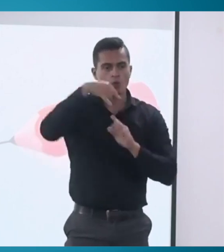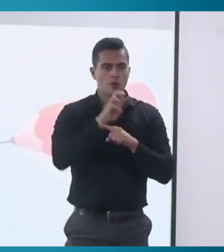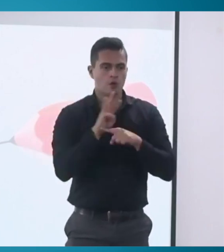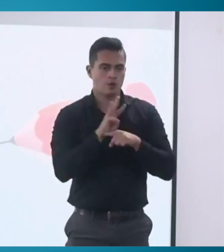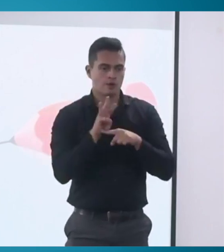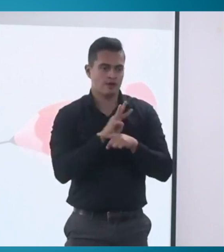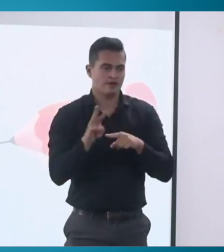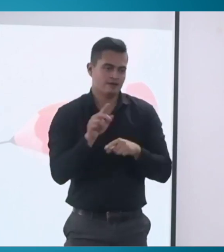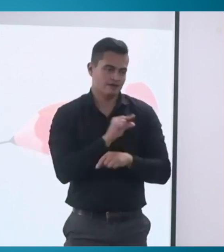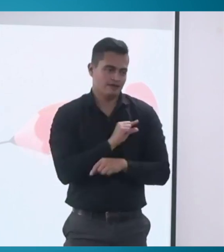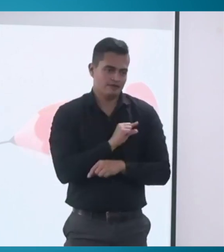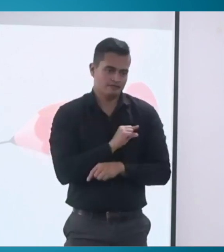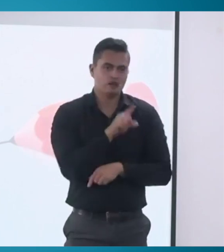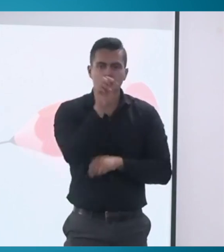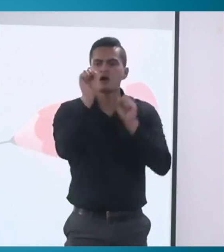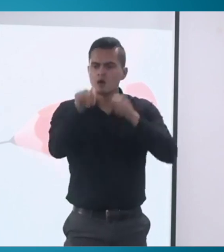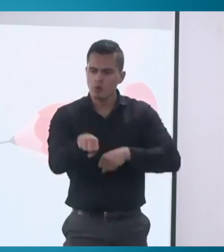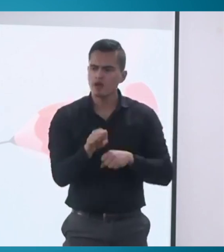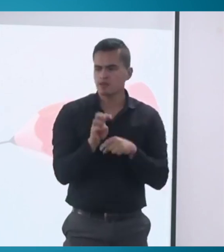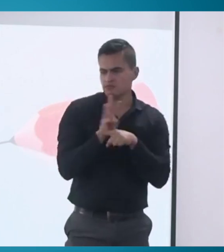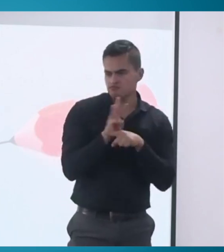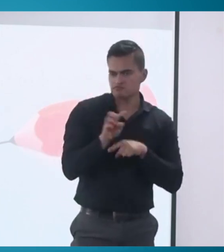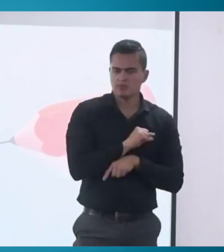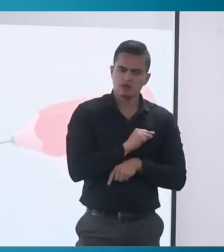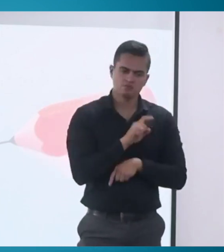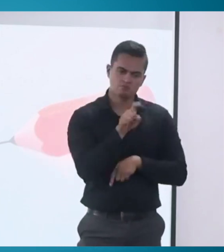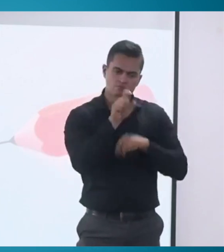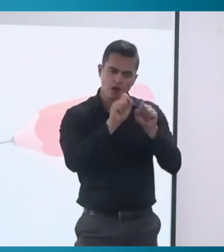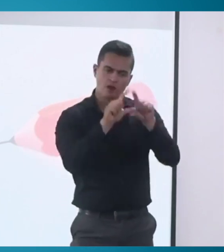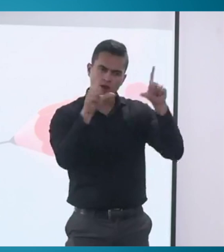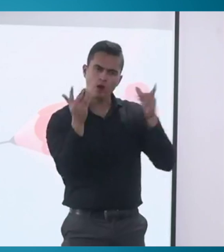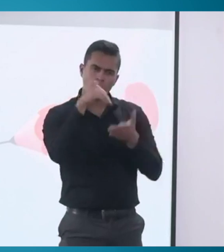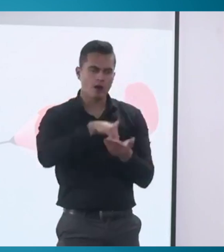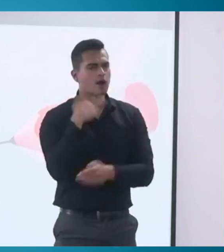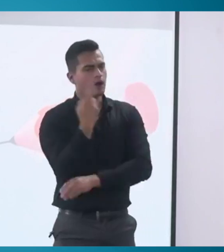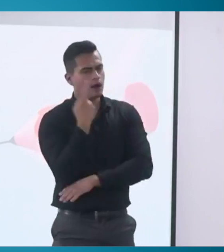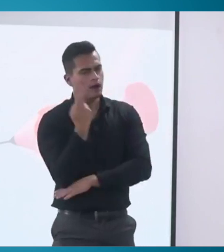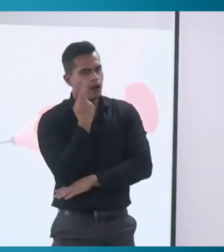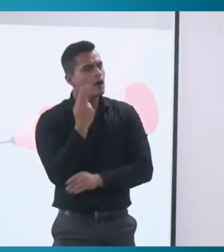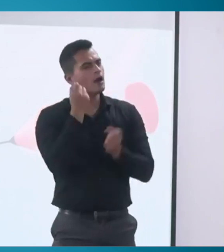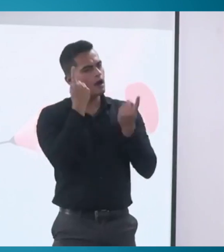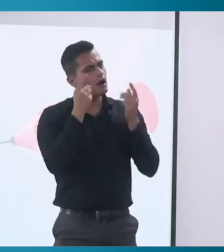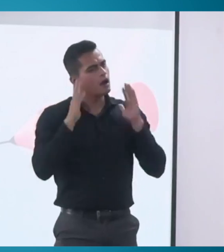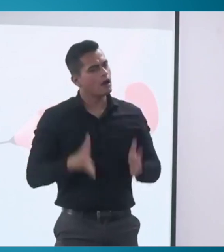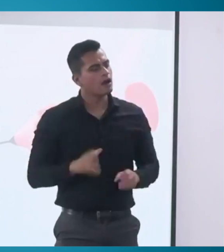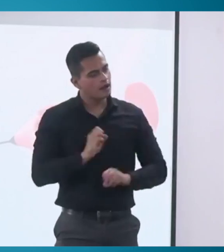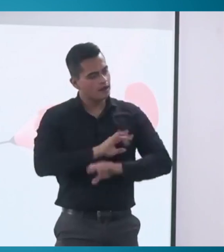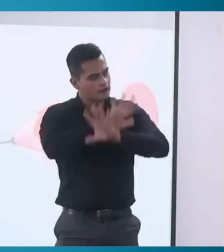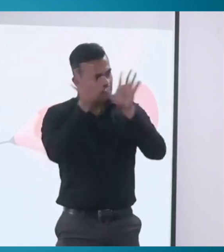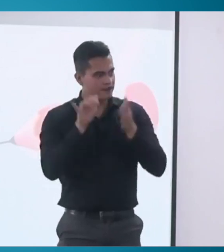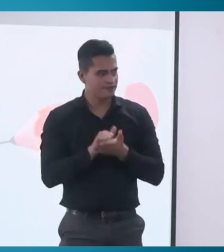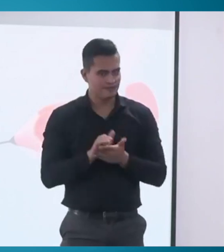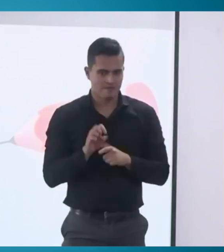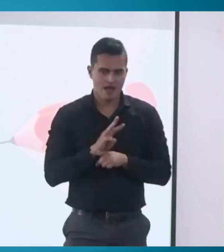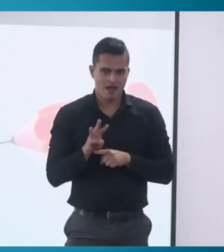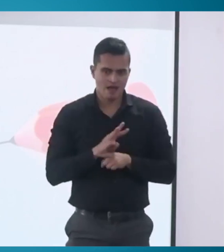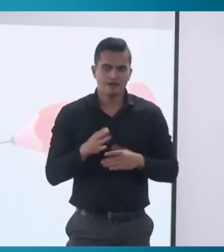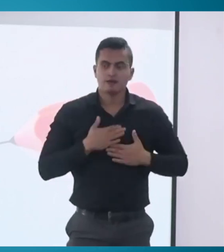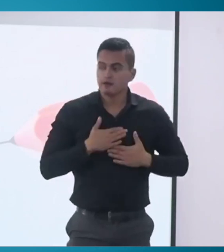nuevamente revisarlos en línea a través del mismo link que recibieron